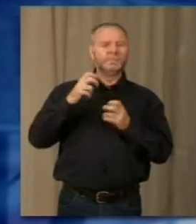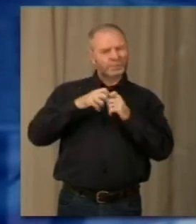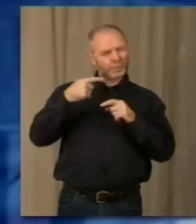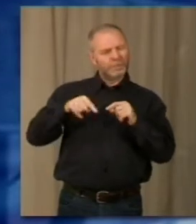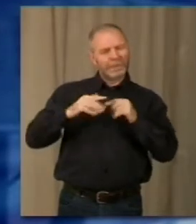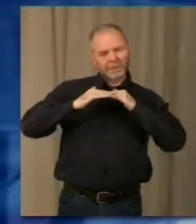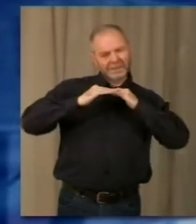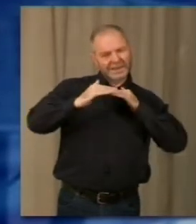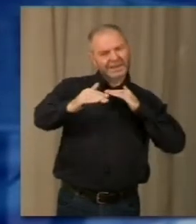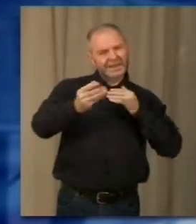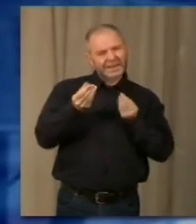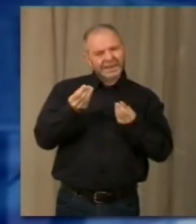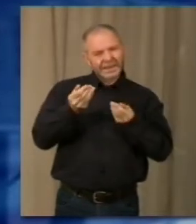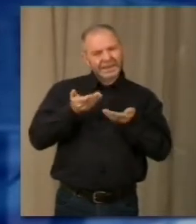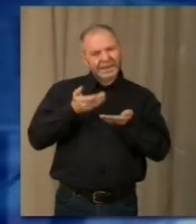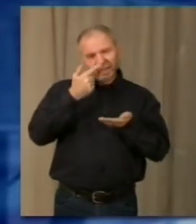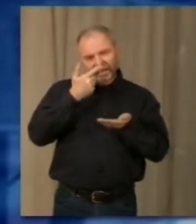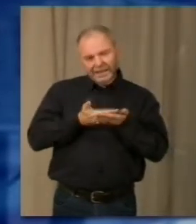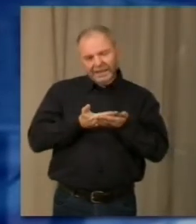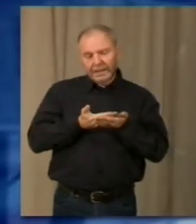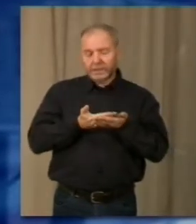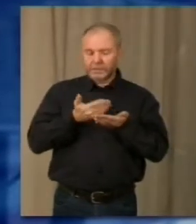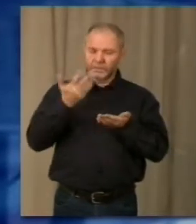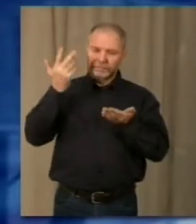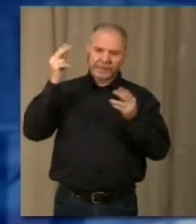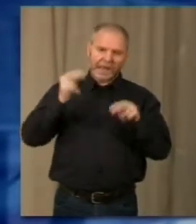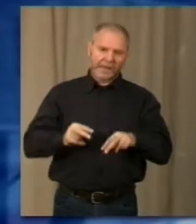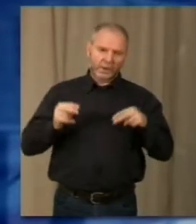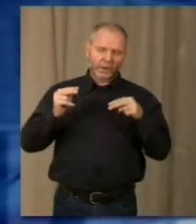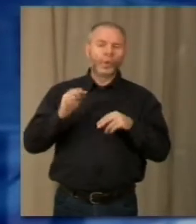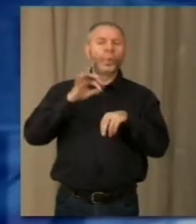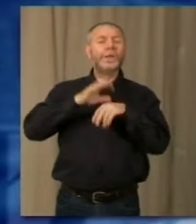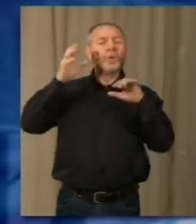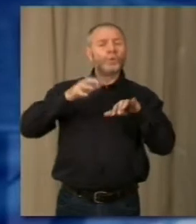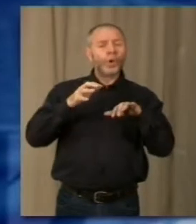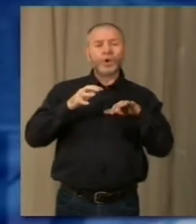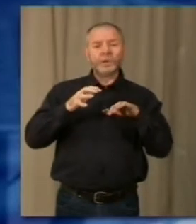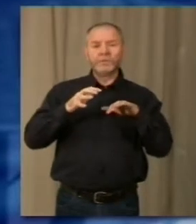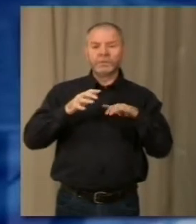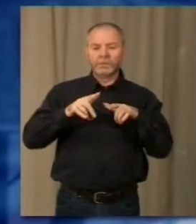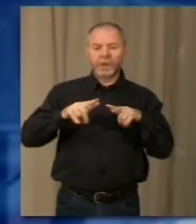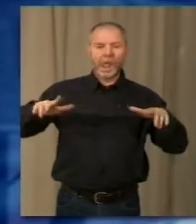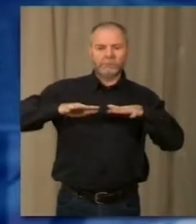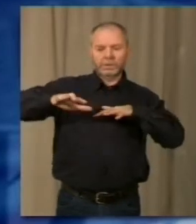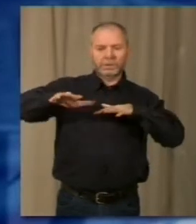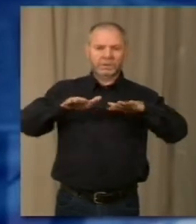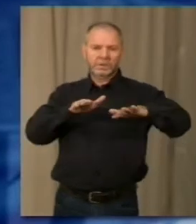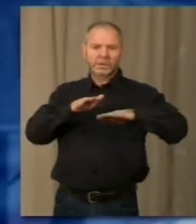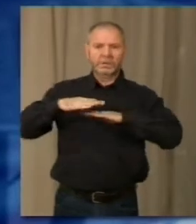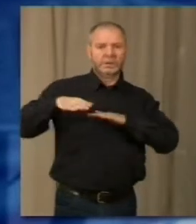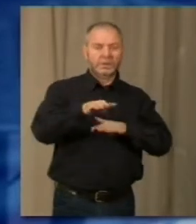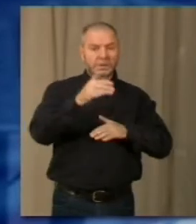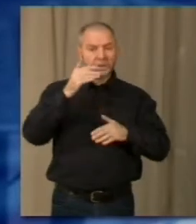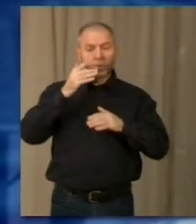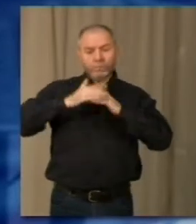copertura della superstrada, lo ricordiamo, è annosa. In caso di pioggia sono tante le pozze segnalate, per non parlare dei buchi, a volte piccole